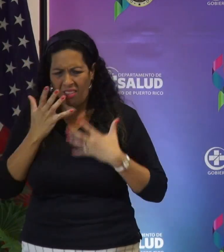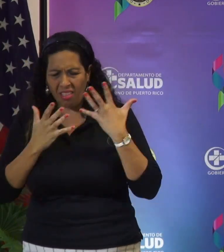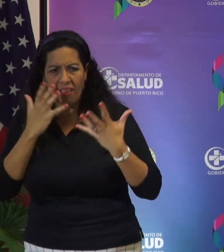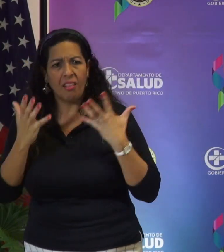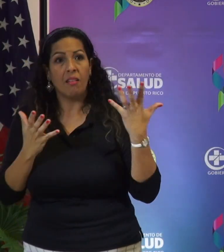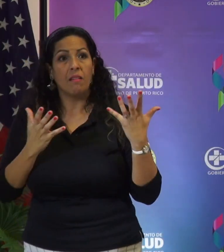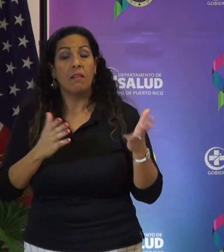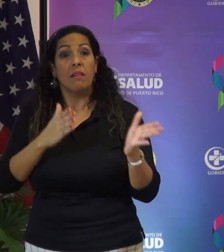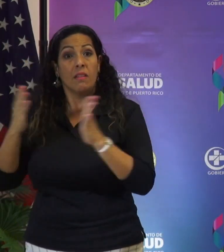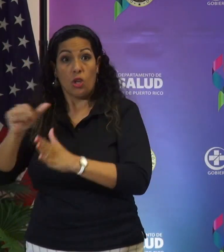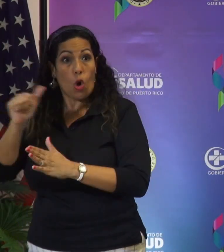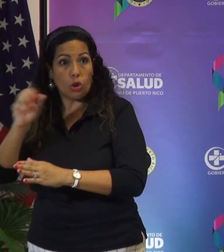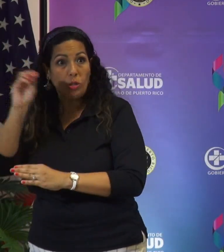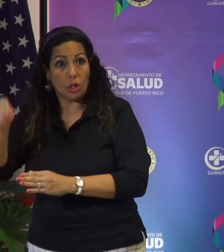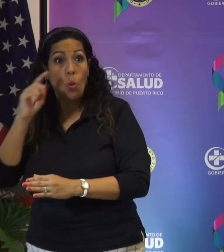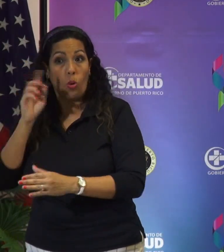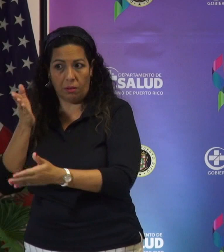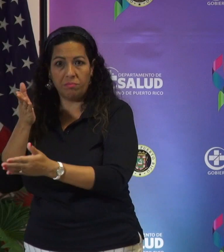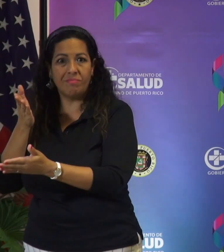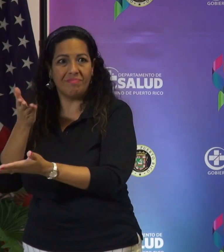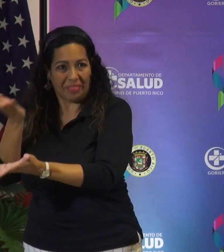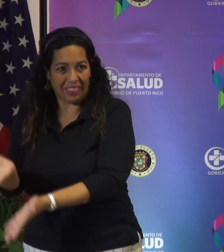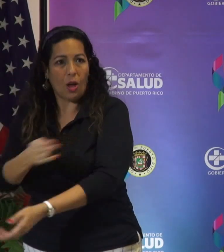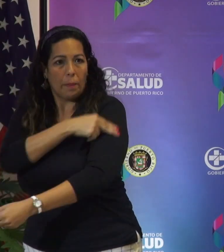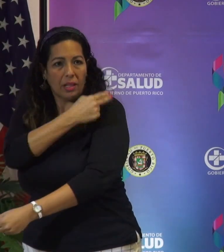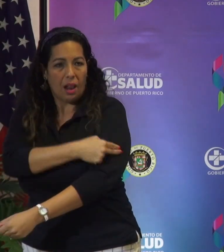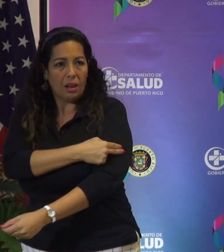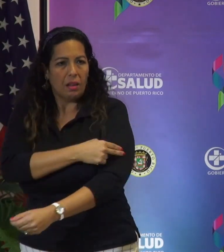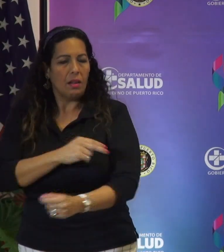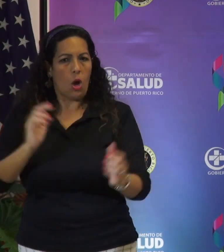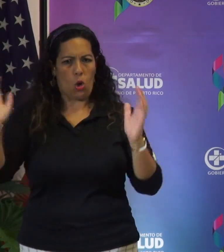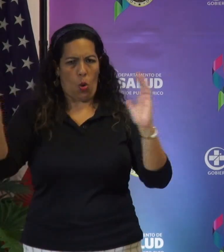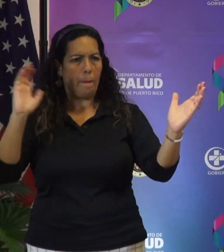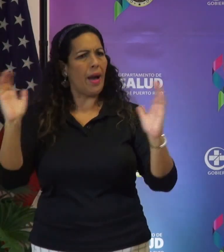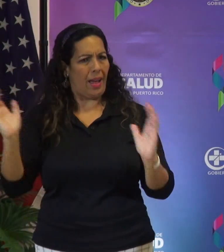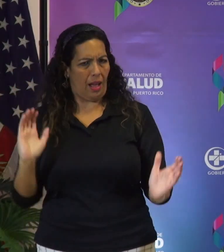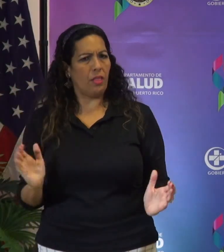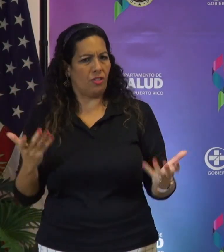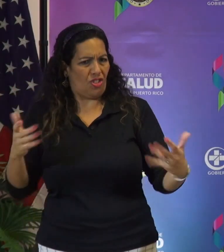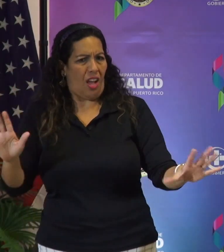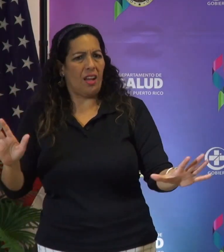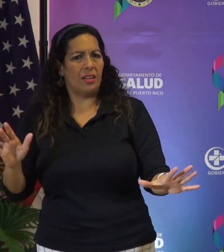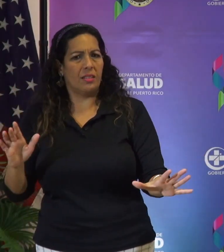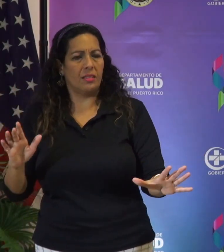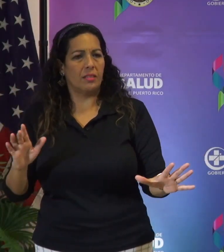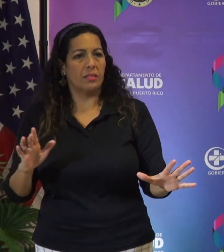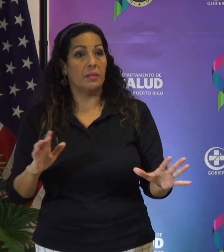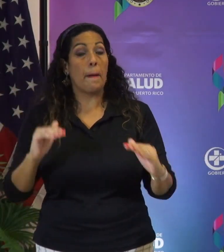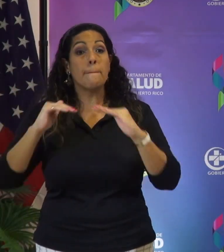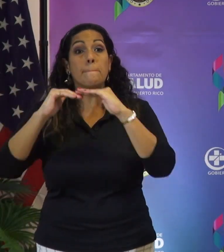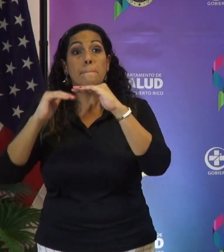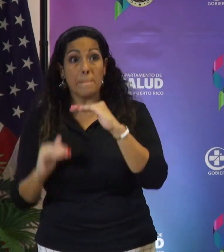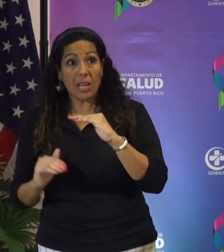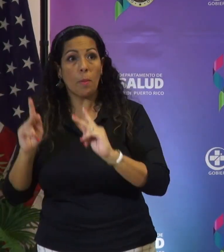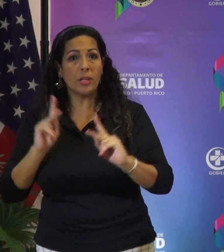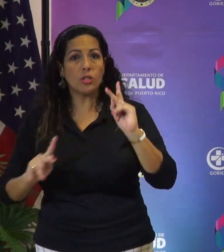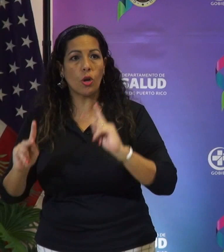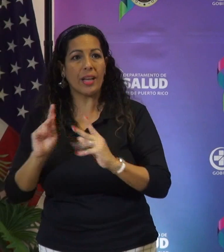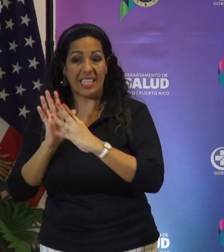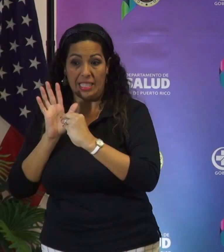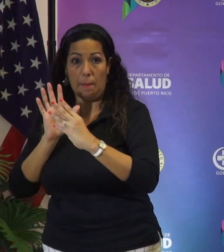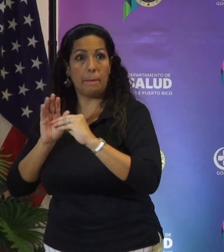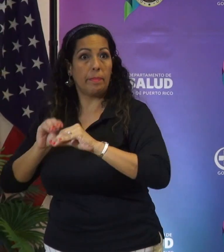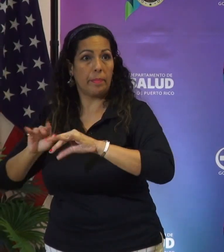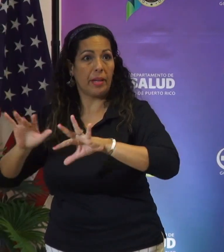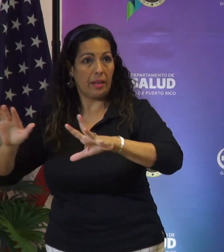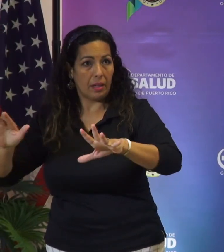en un hospital, pues sabemos que la medida y establecido en Puerto Rico que tenemos un estudio de cero prevalencia que hay menos personas contagiadas dentro de las